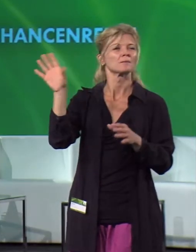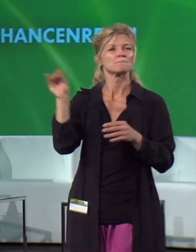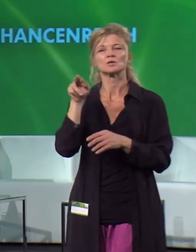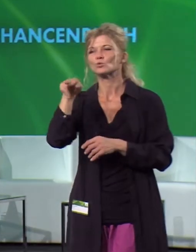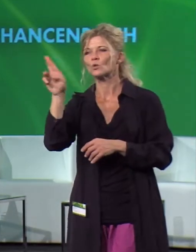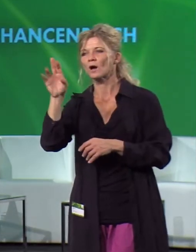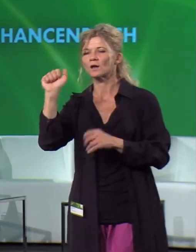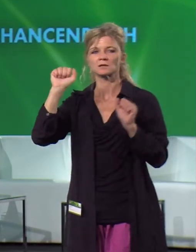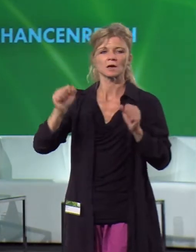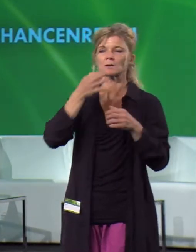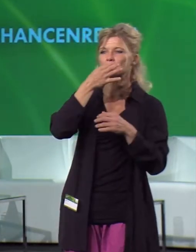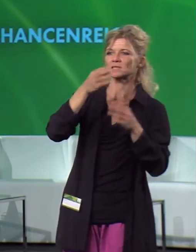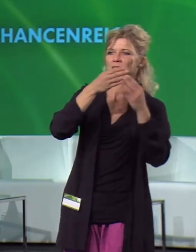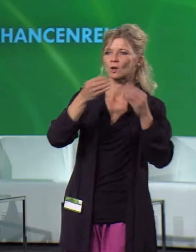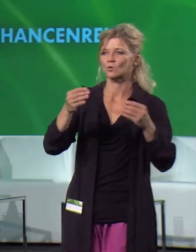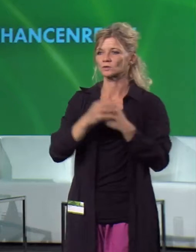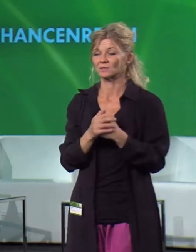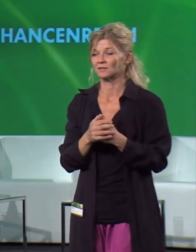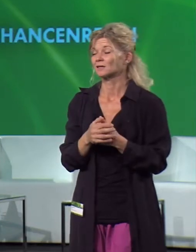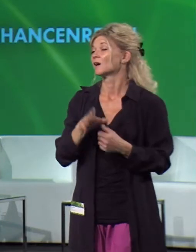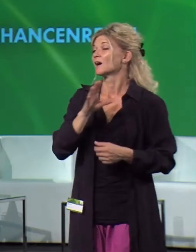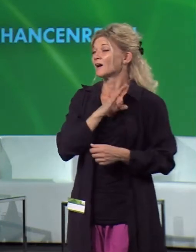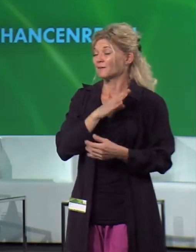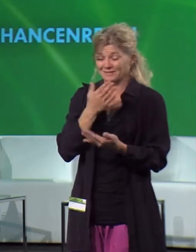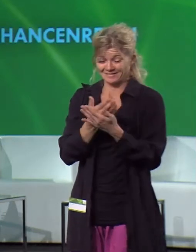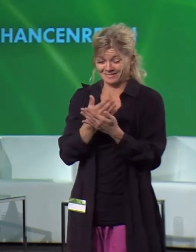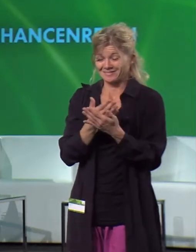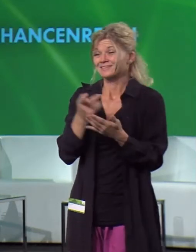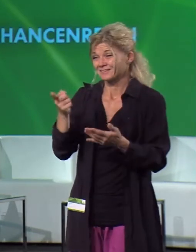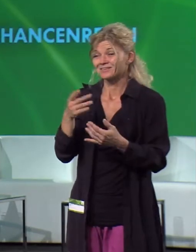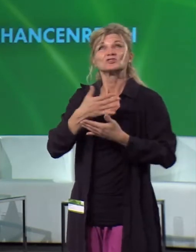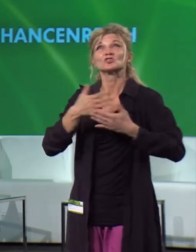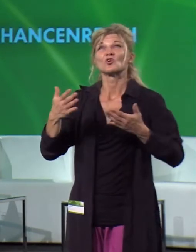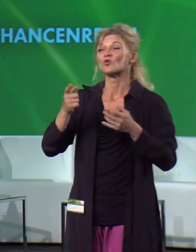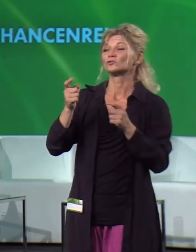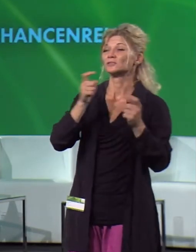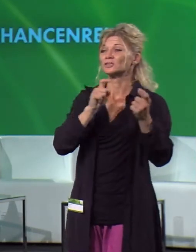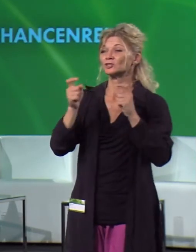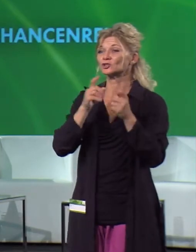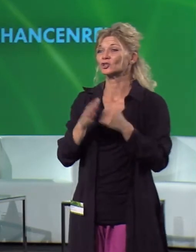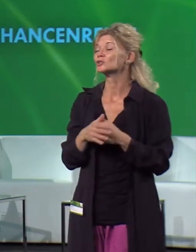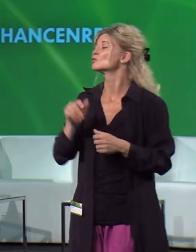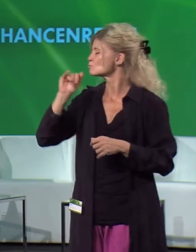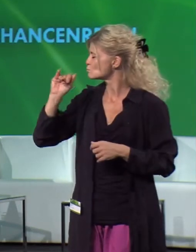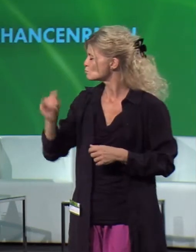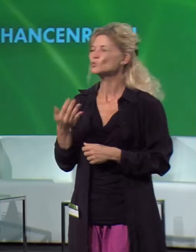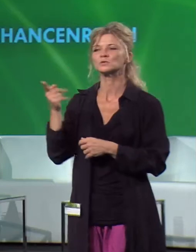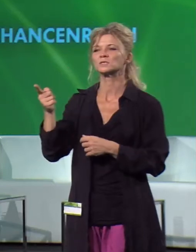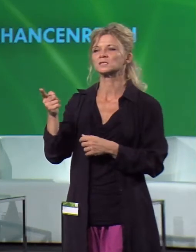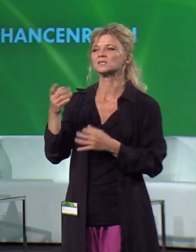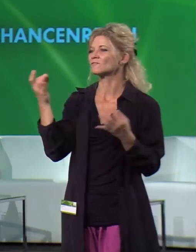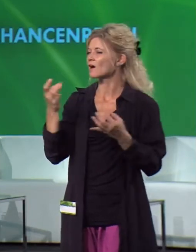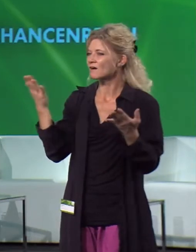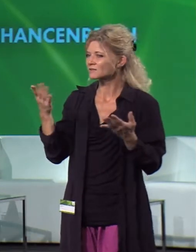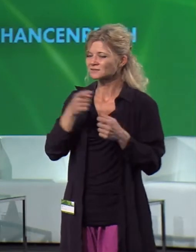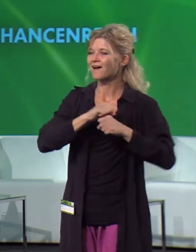Schlüsselauseinandersetzung, wenn es um die Energieträger geht, schon eine, in der es um erneuerbare Energien oder Atom geht und das ist eine